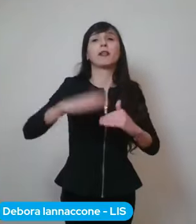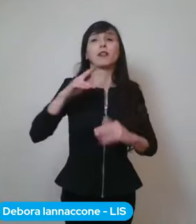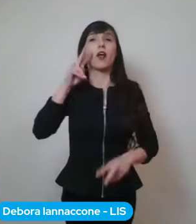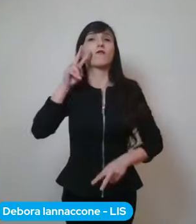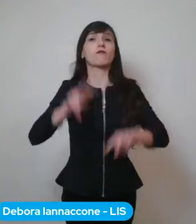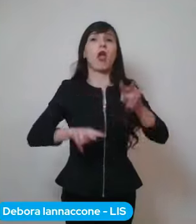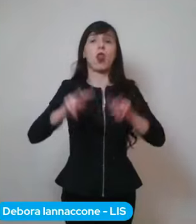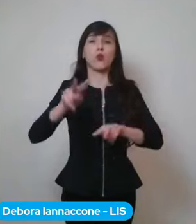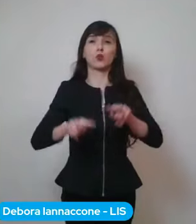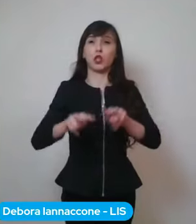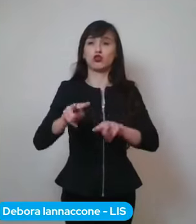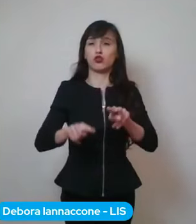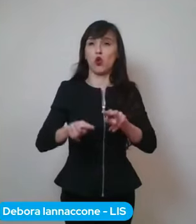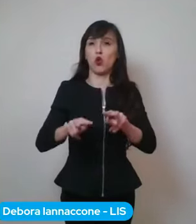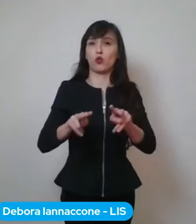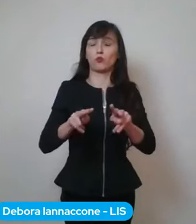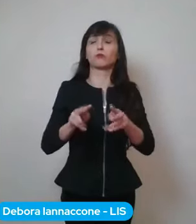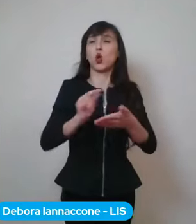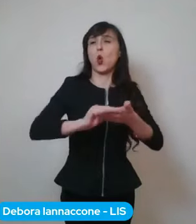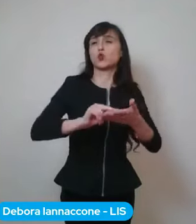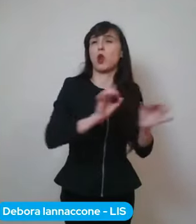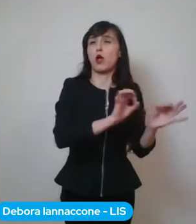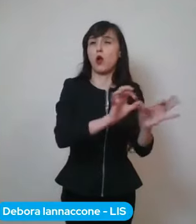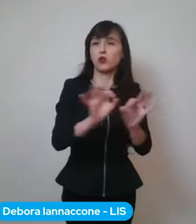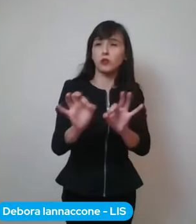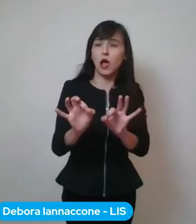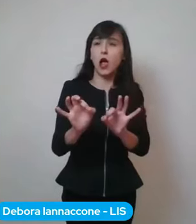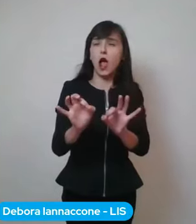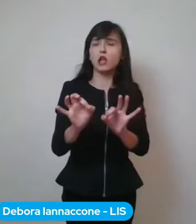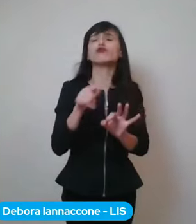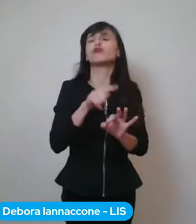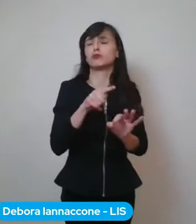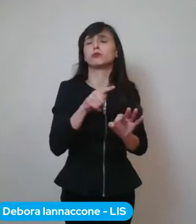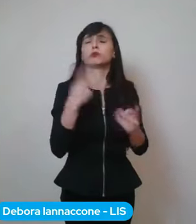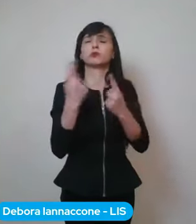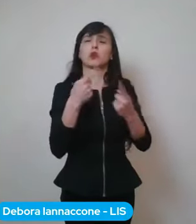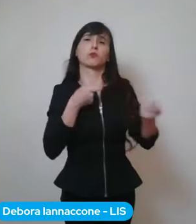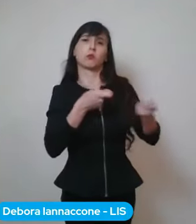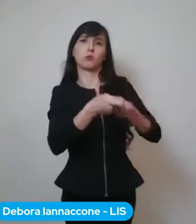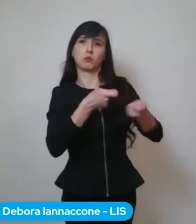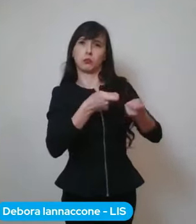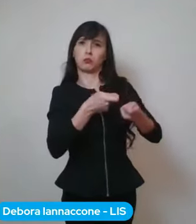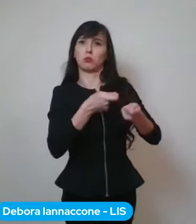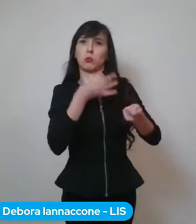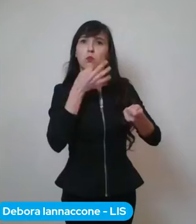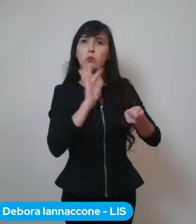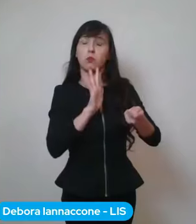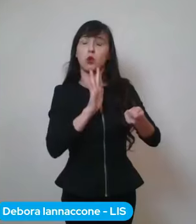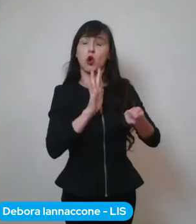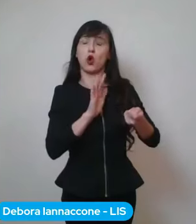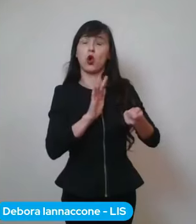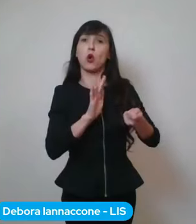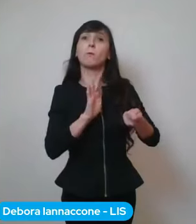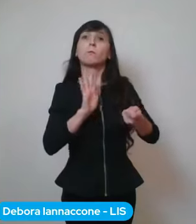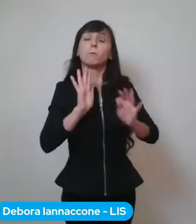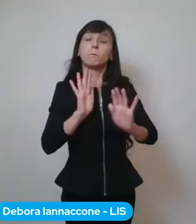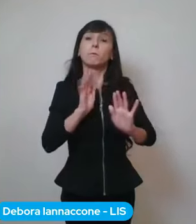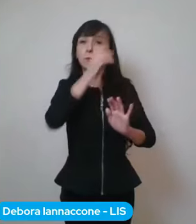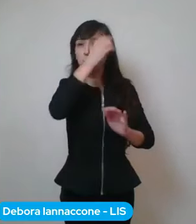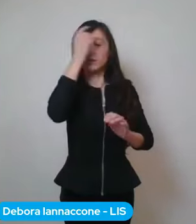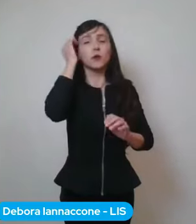rispetto ai contagi scolastici la situazione era sotto controllo e di fatto anche i